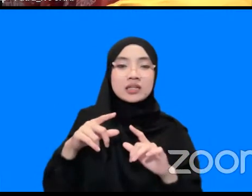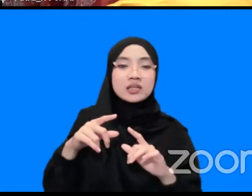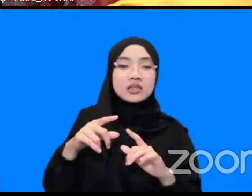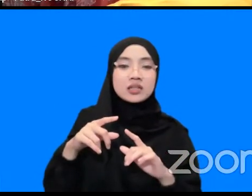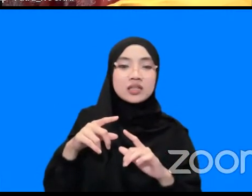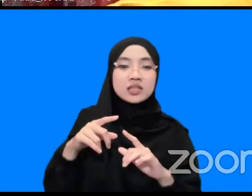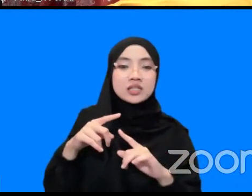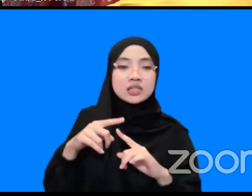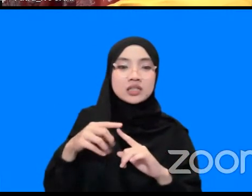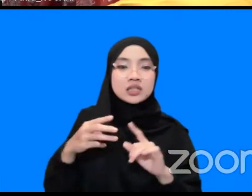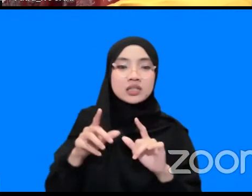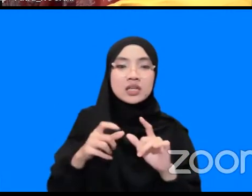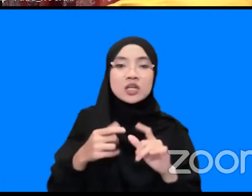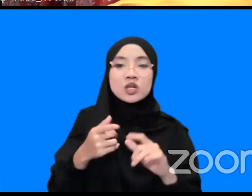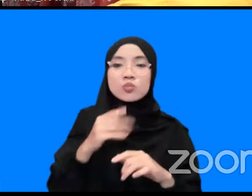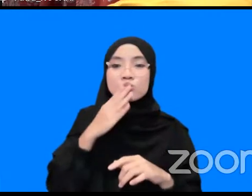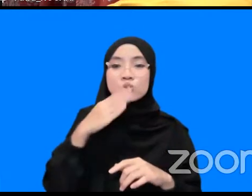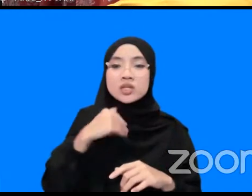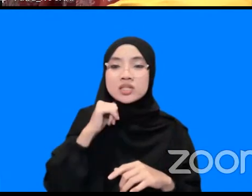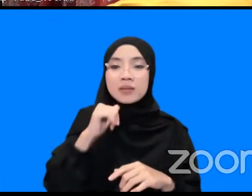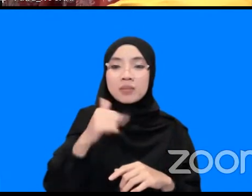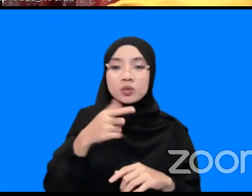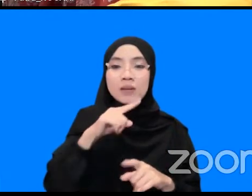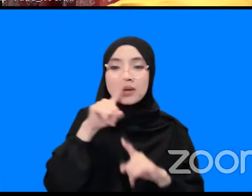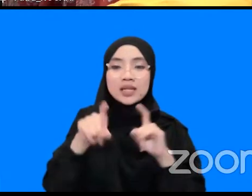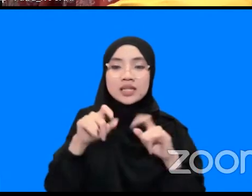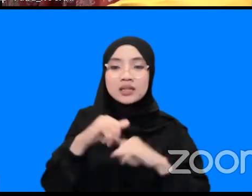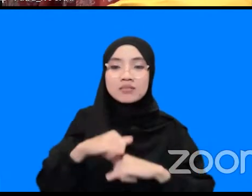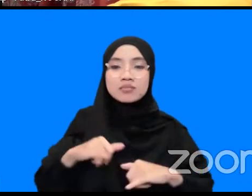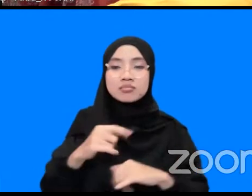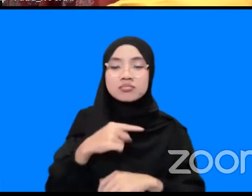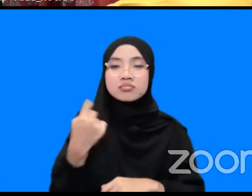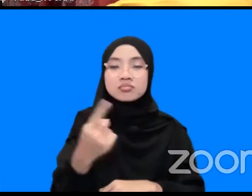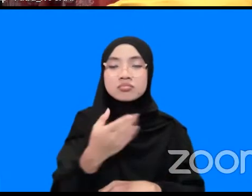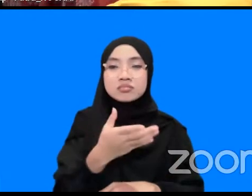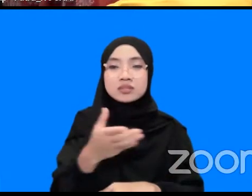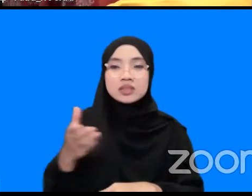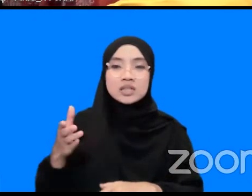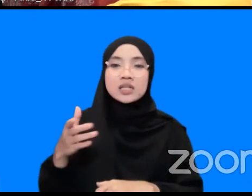pertanyaan kita semua dari semua lintas itu